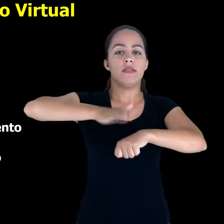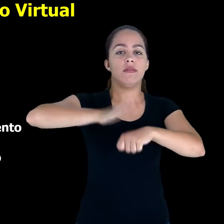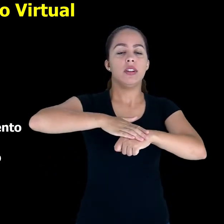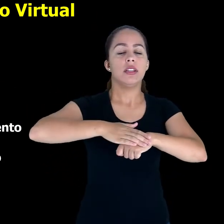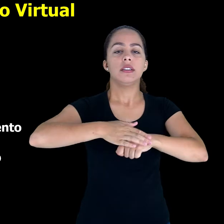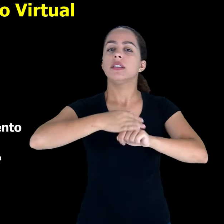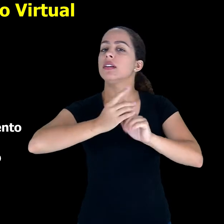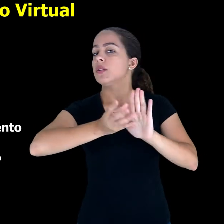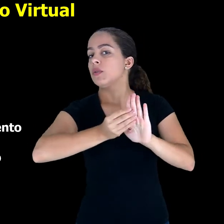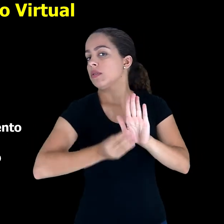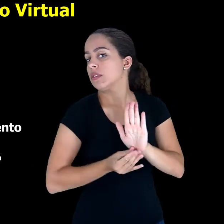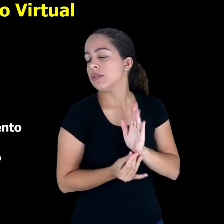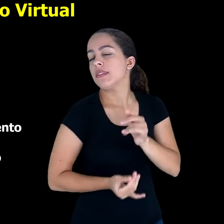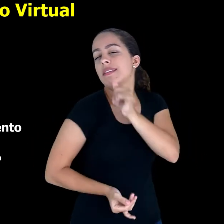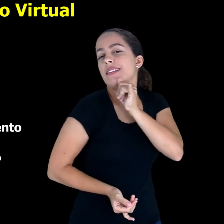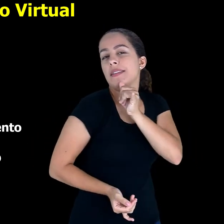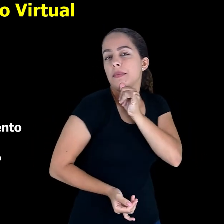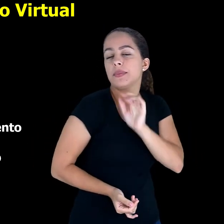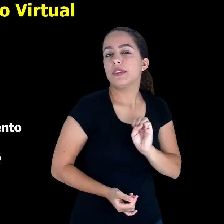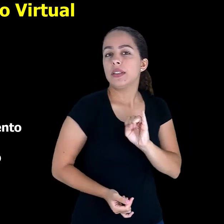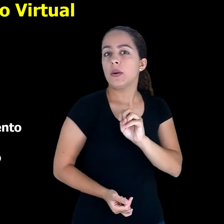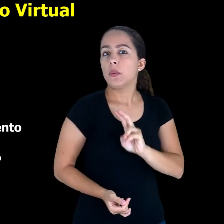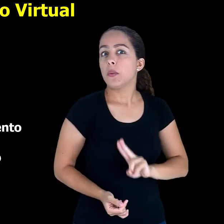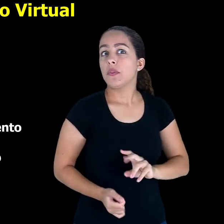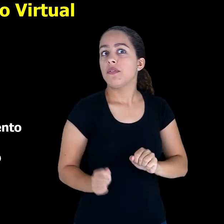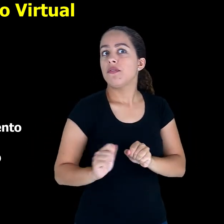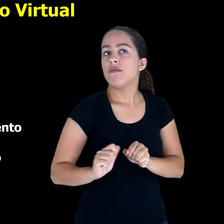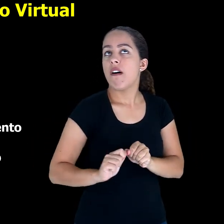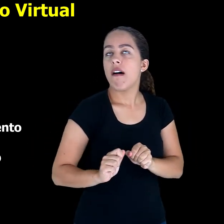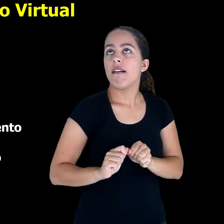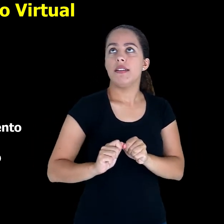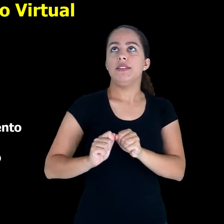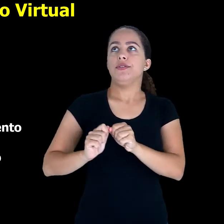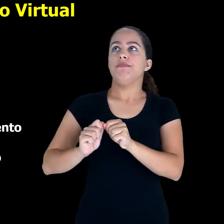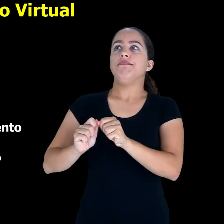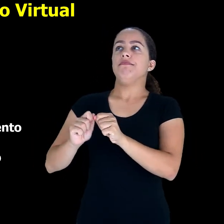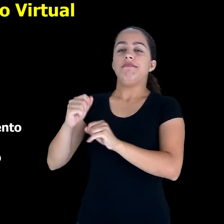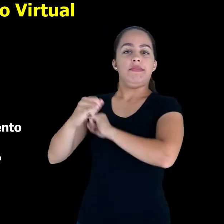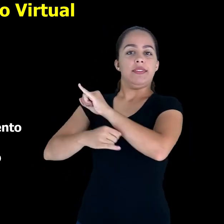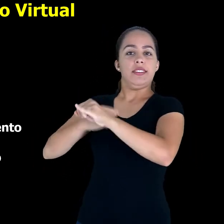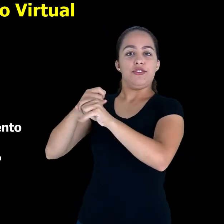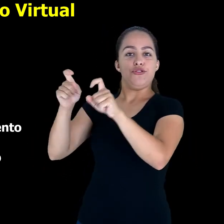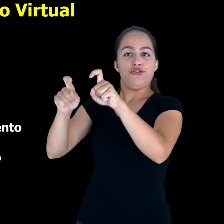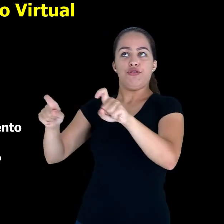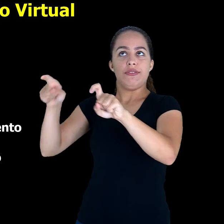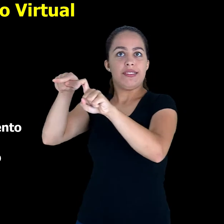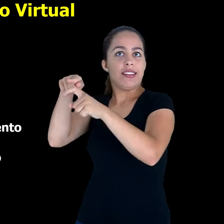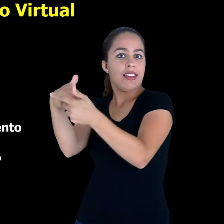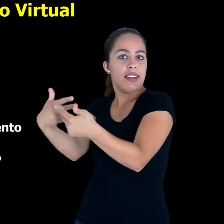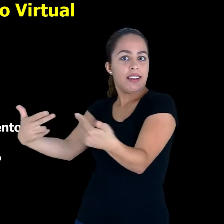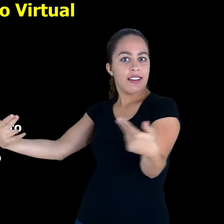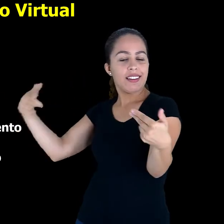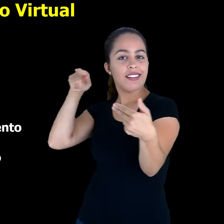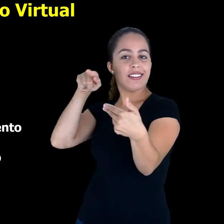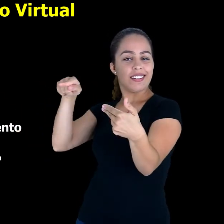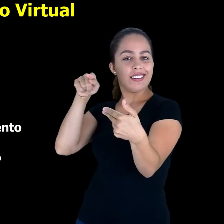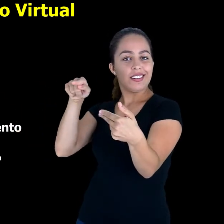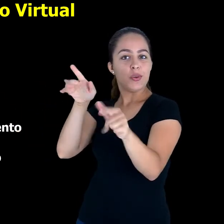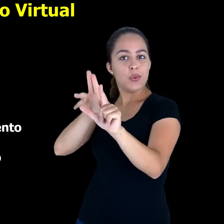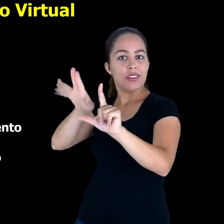Produzir conteúdo, utilizar, por exemplo, serviços digitais por meio do espaço virtual.